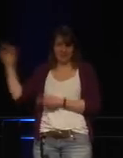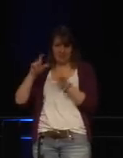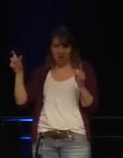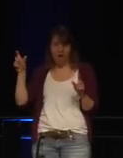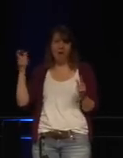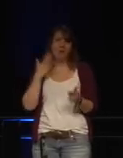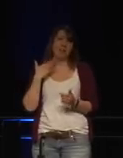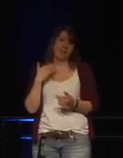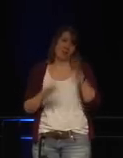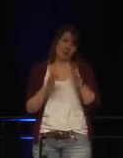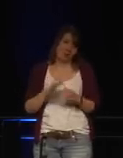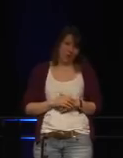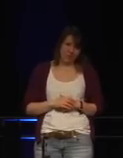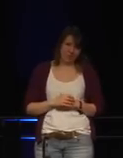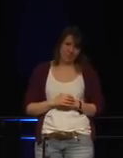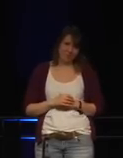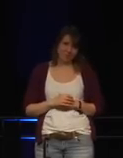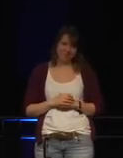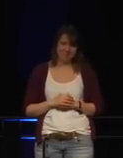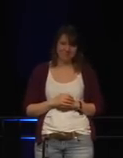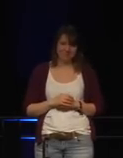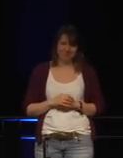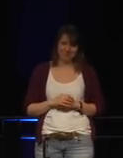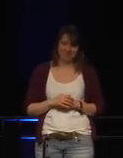weil hier kommen wir zu den Sex-Toys.